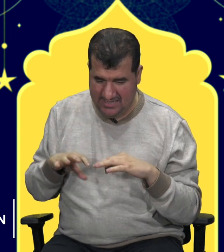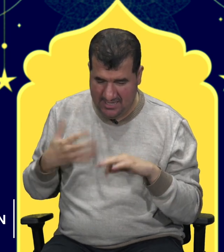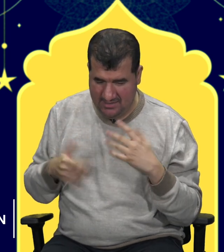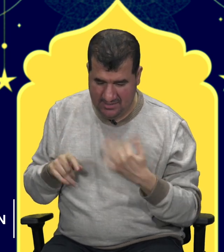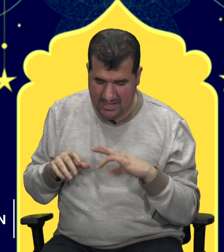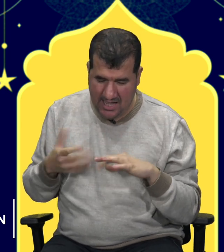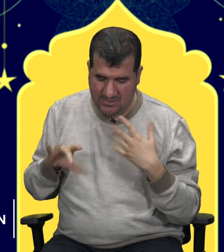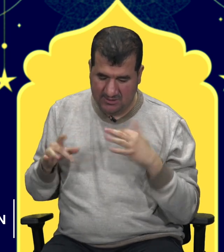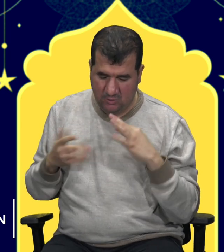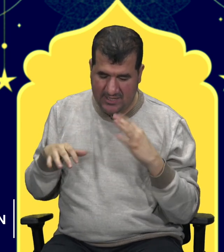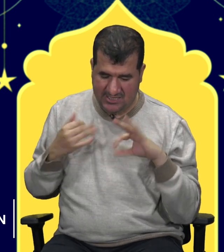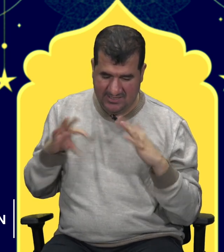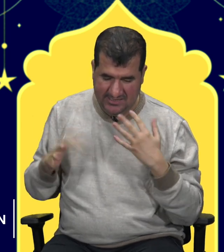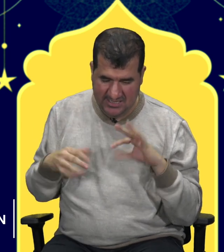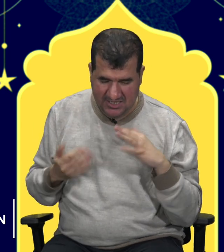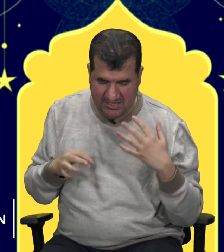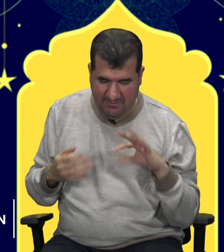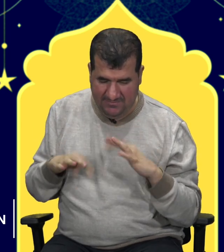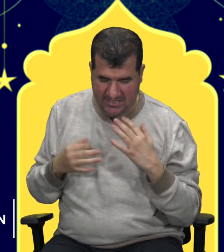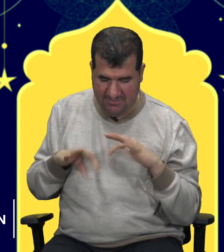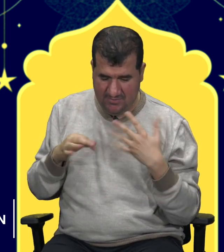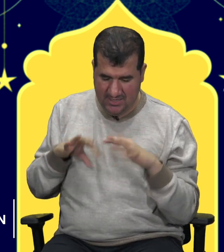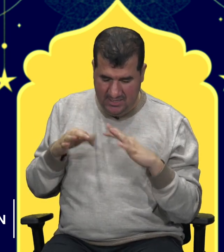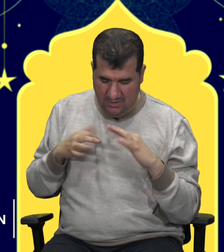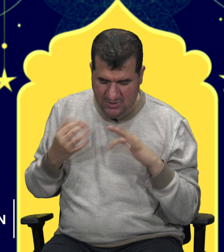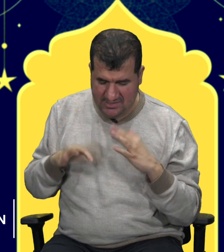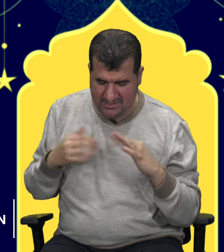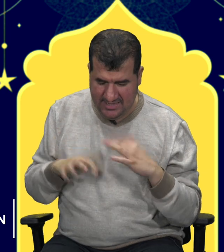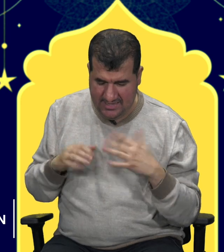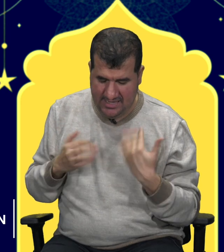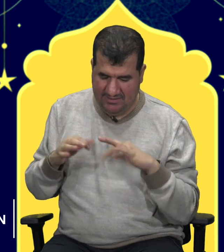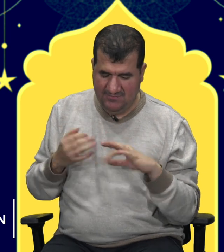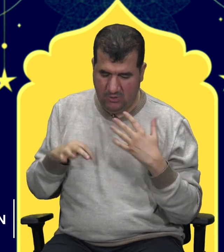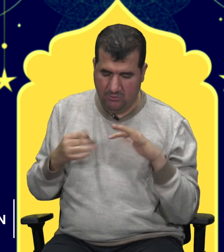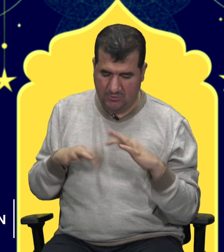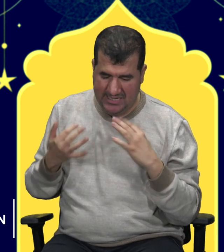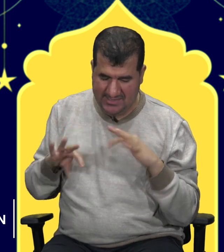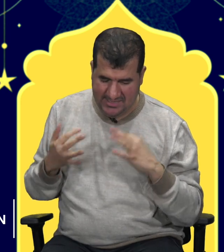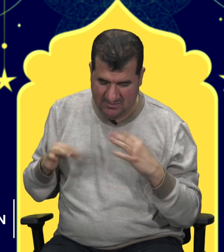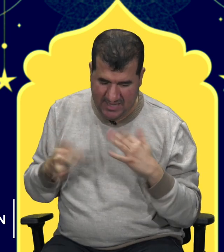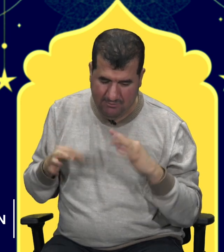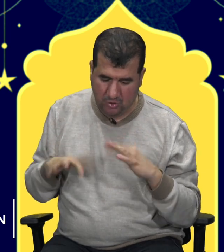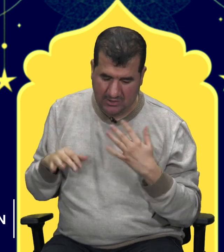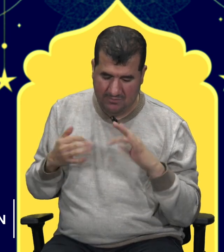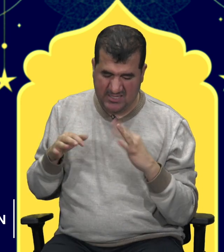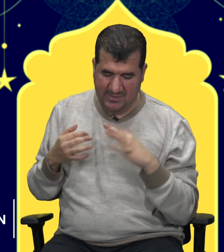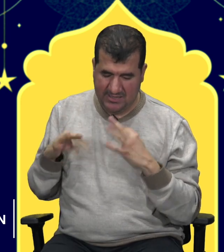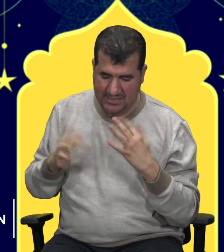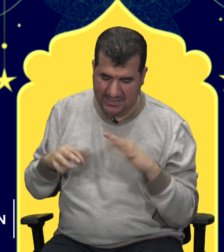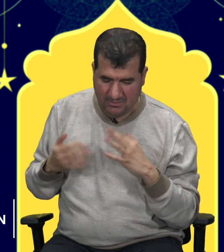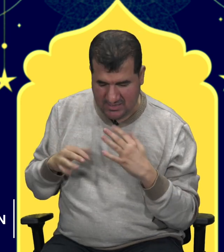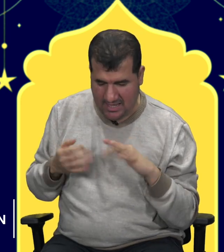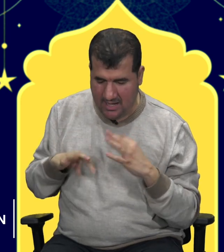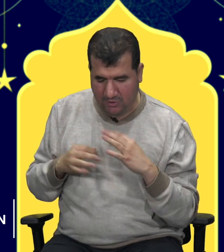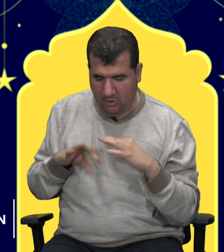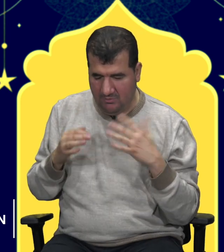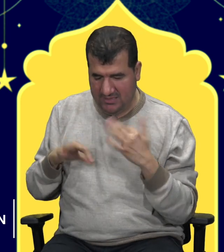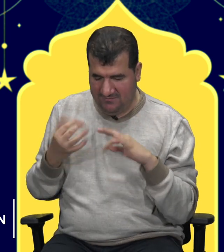answer the question dediği için cevap vereceğim. Öncesinde evet videomuzu beğenirseniz beğen butonuna basmayı, kanalımıza abone olmayı ve